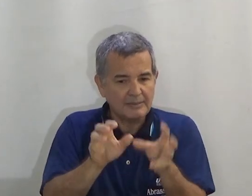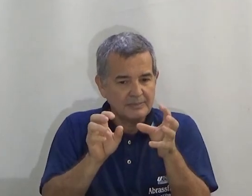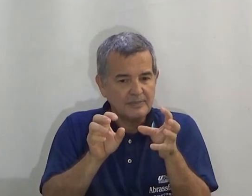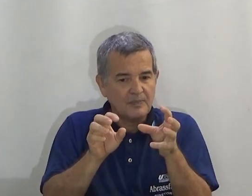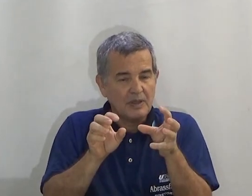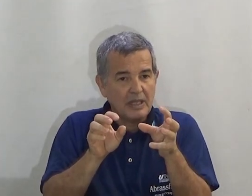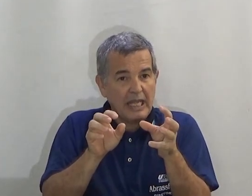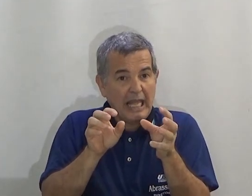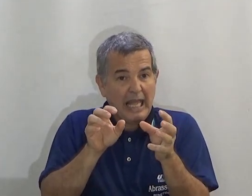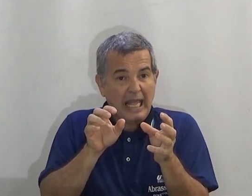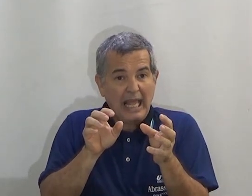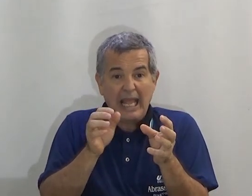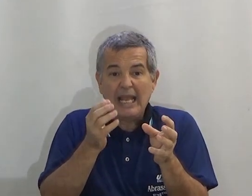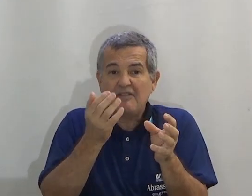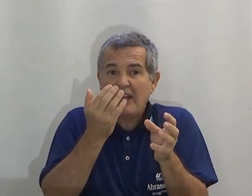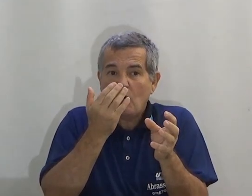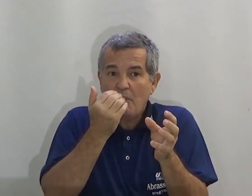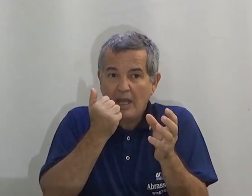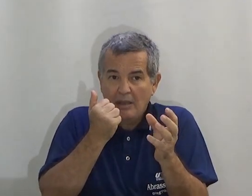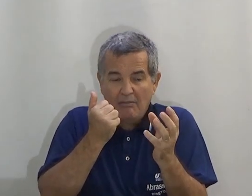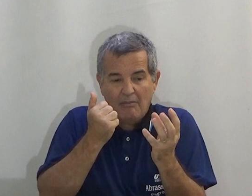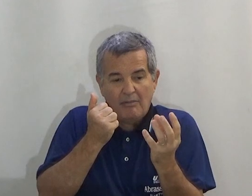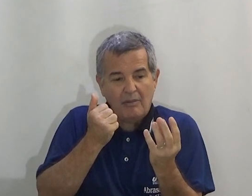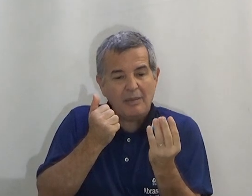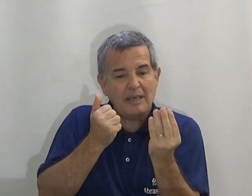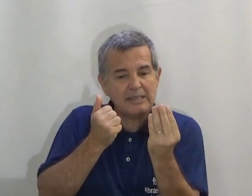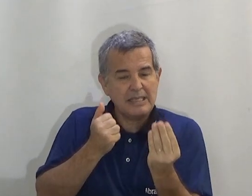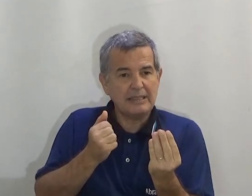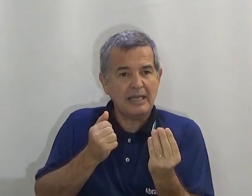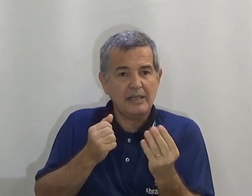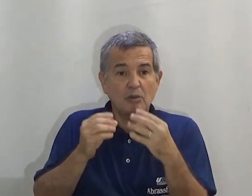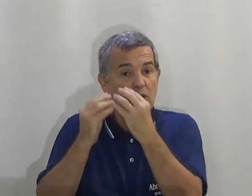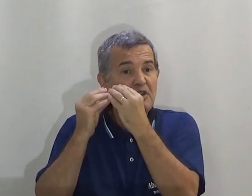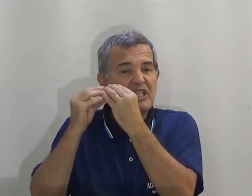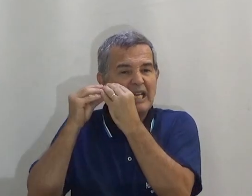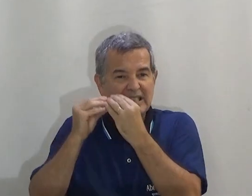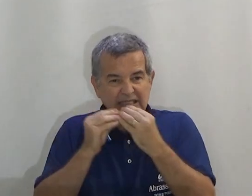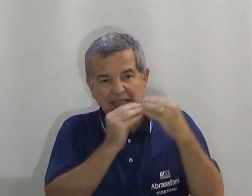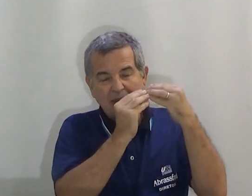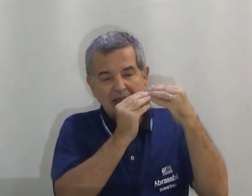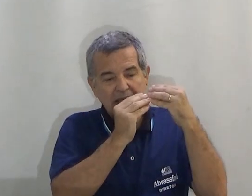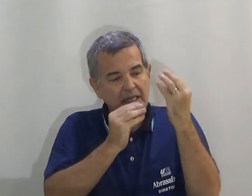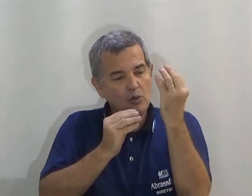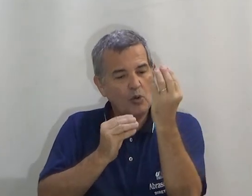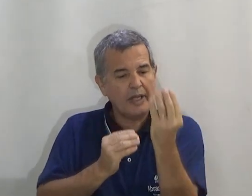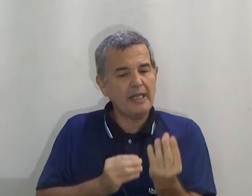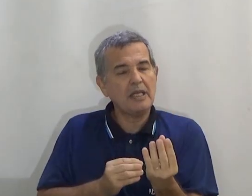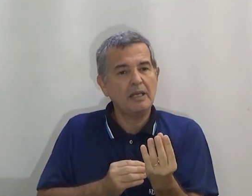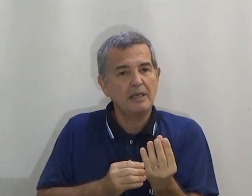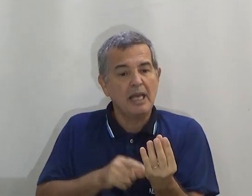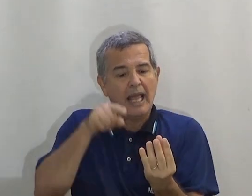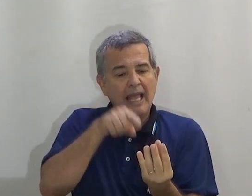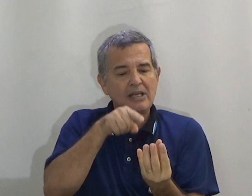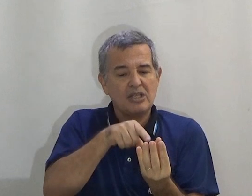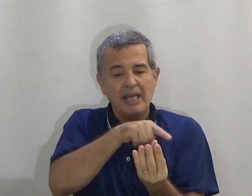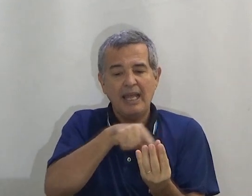Mas vamos lá. Ele vai comer. A melancia está aqui. Então quando eu fiz melancia. Eu coloquei aqui.